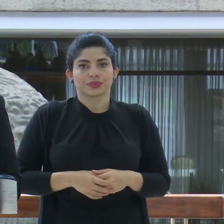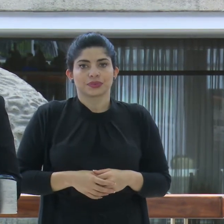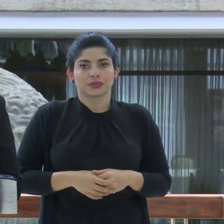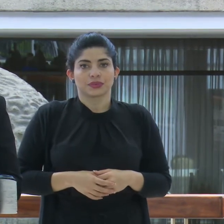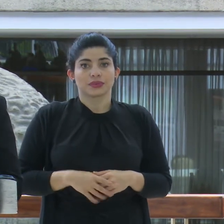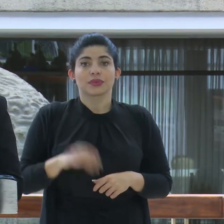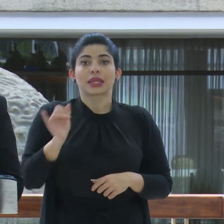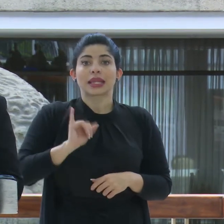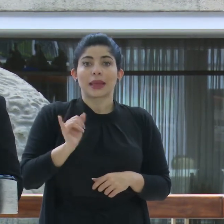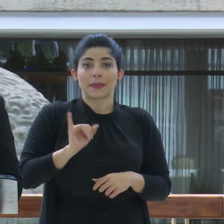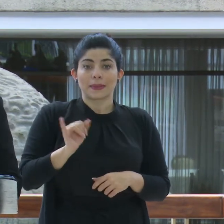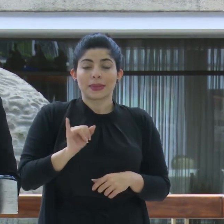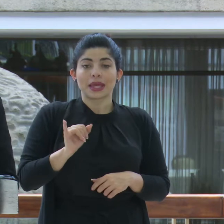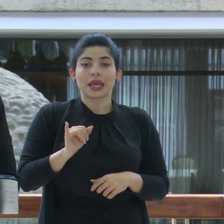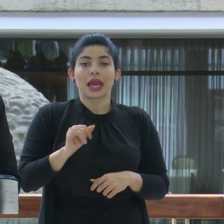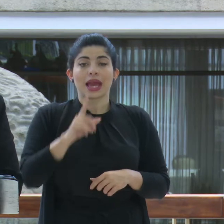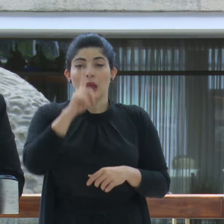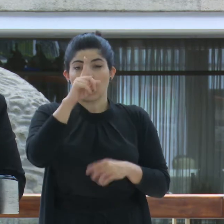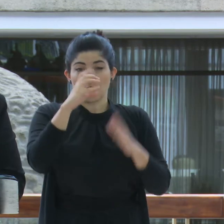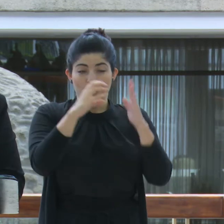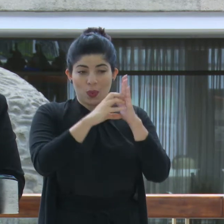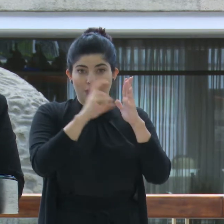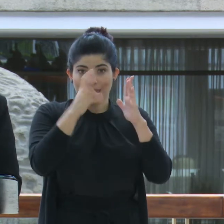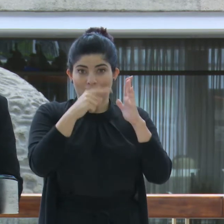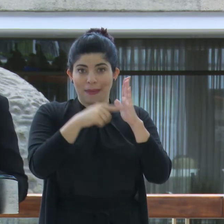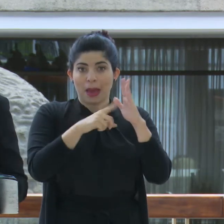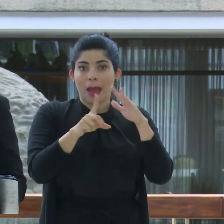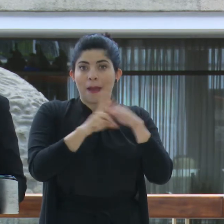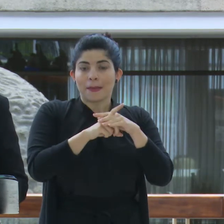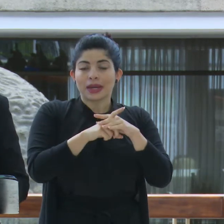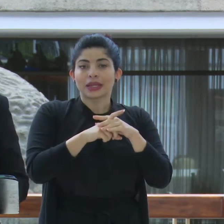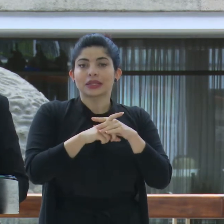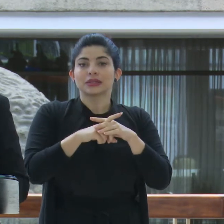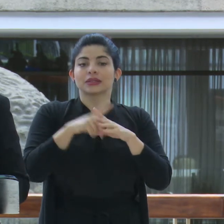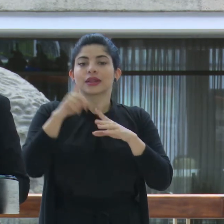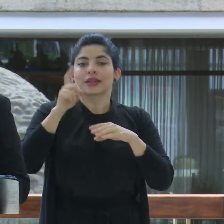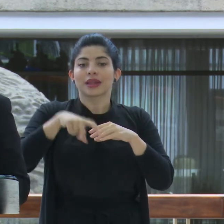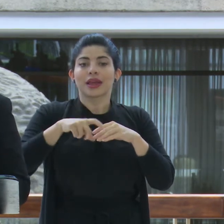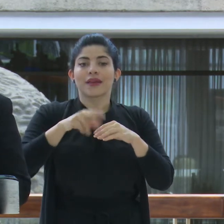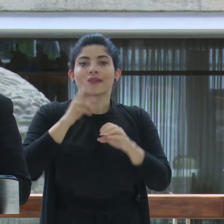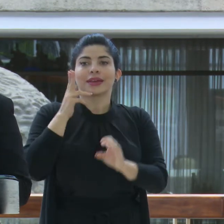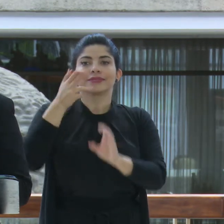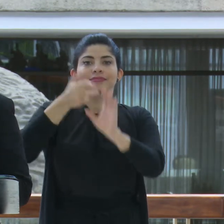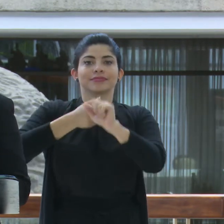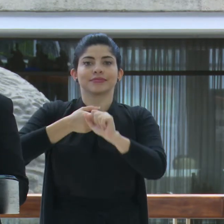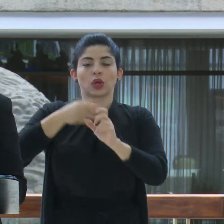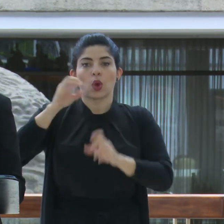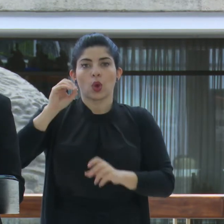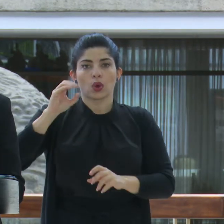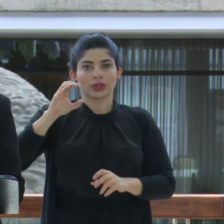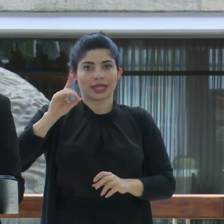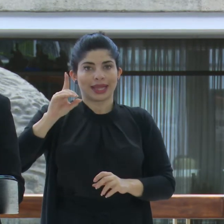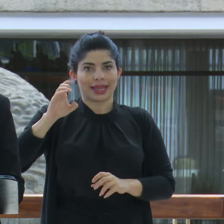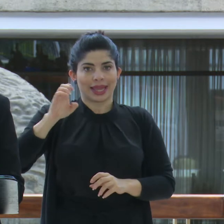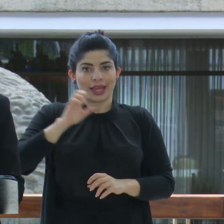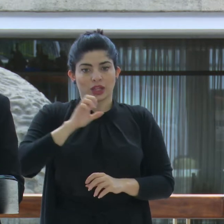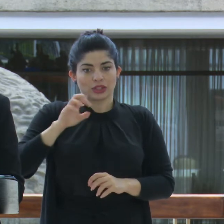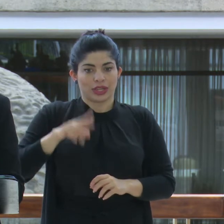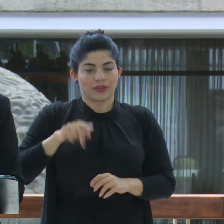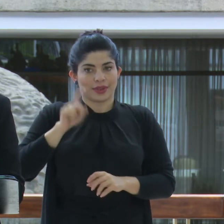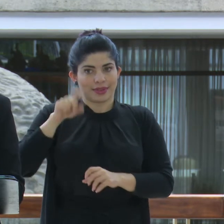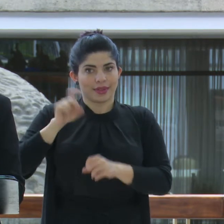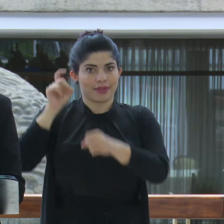También está en una de esas temáticas la tarea de completar el ingreso a la OCDE como uno de los